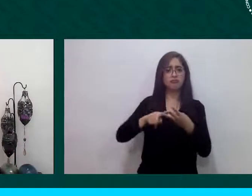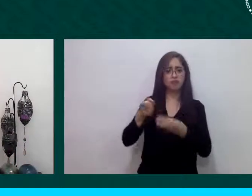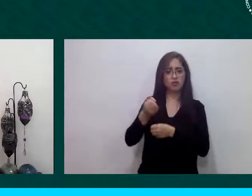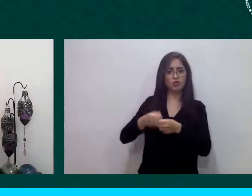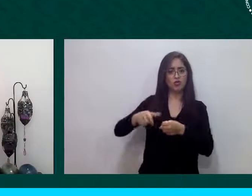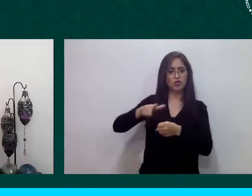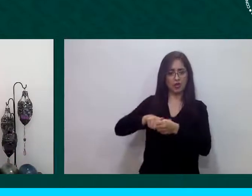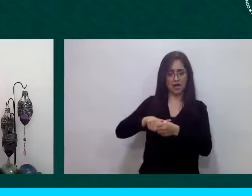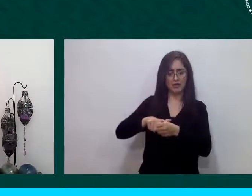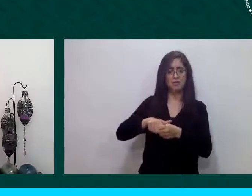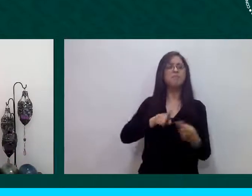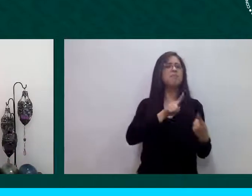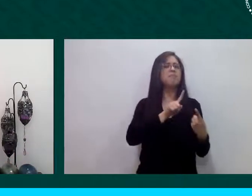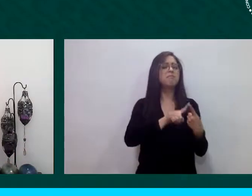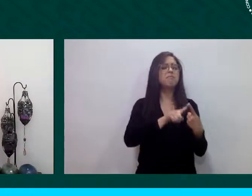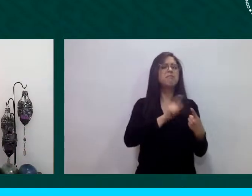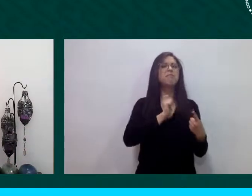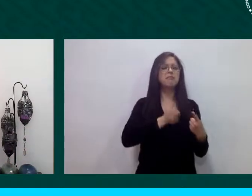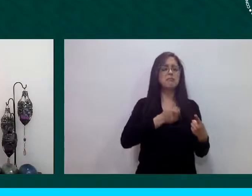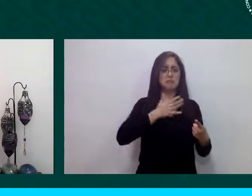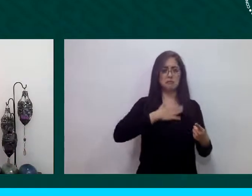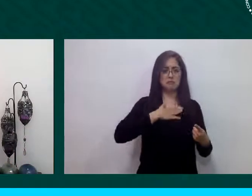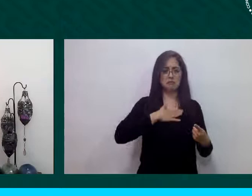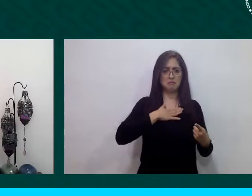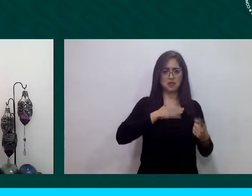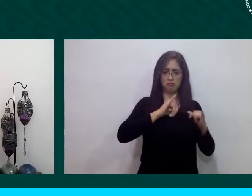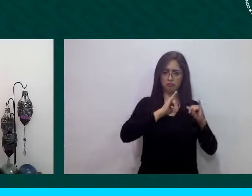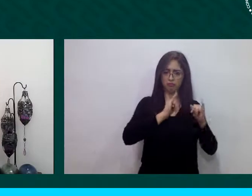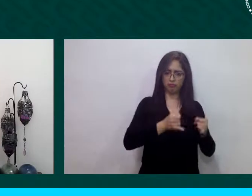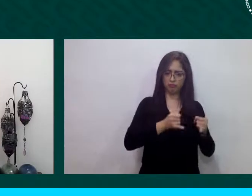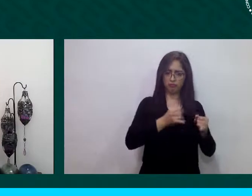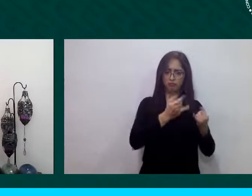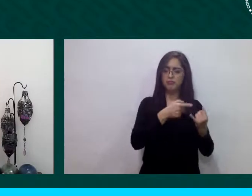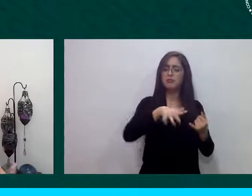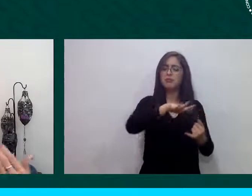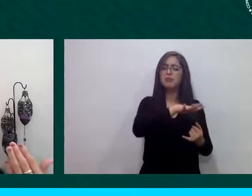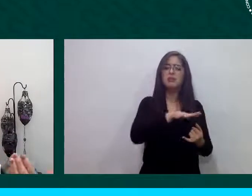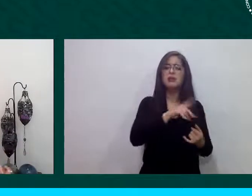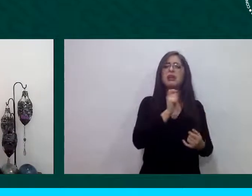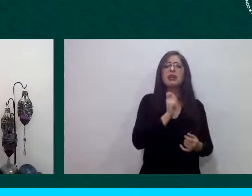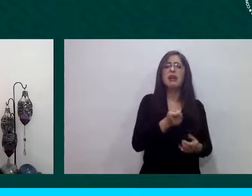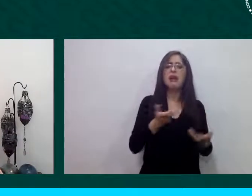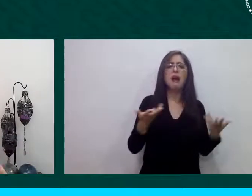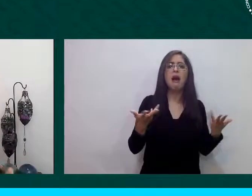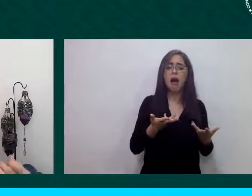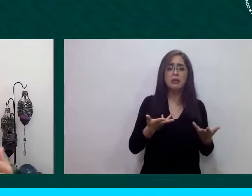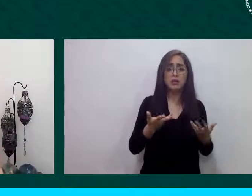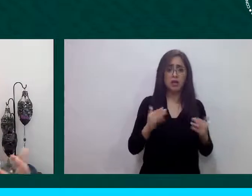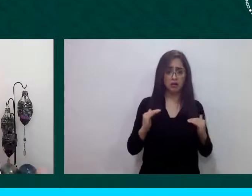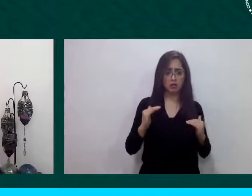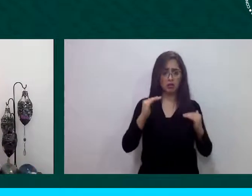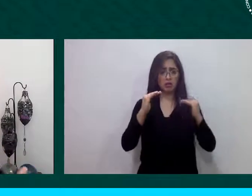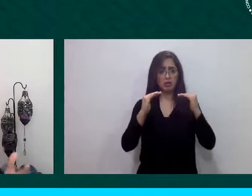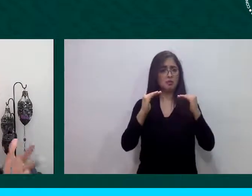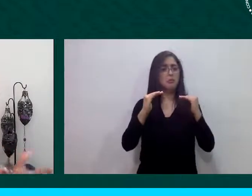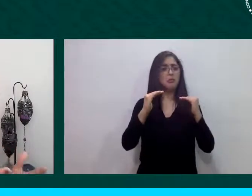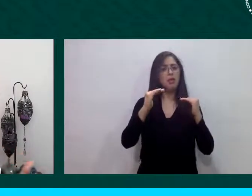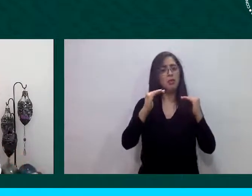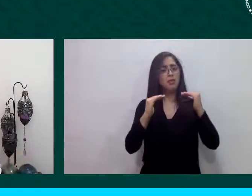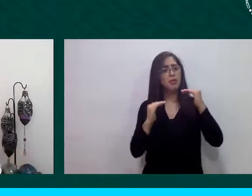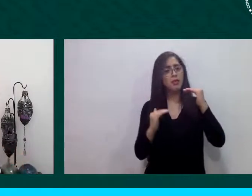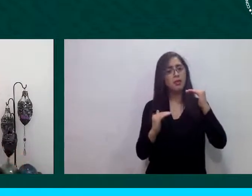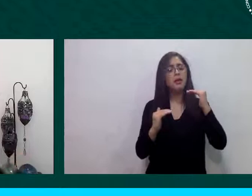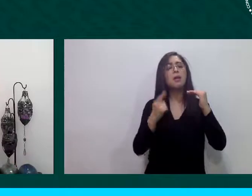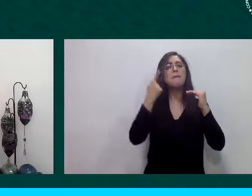pandemia ha venido a mostrar justo una desigualdad y una diferencia respecto de las